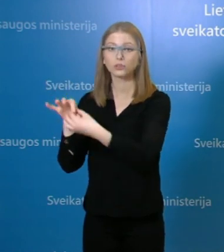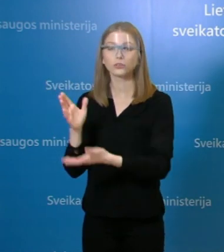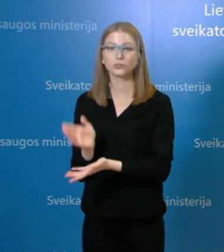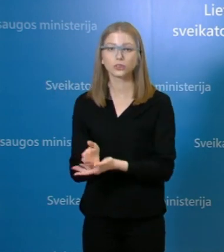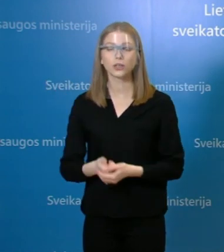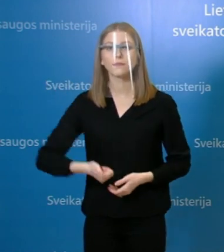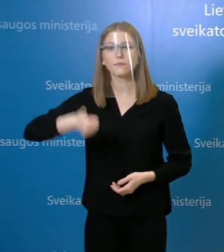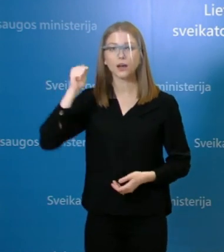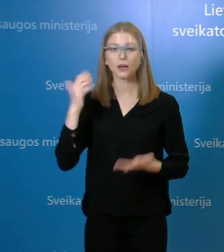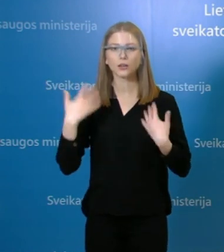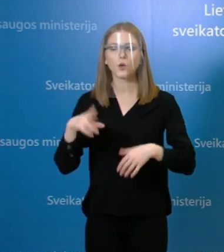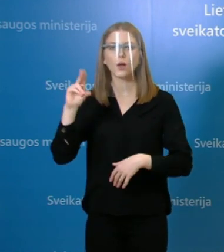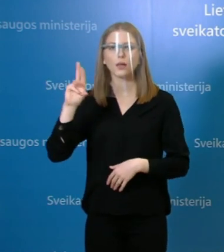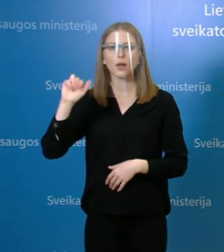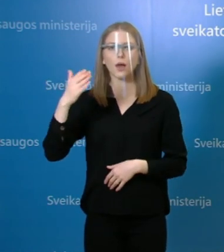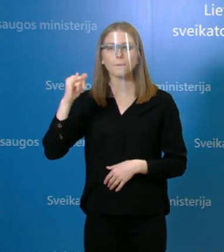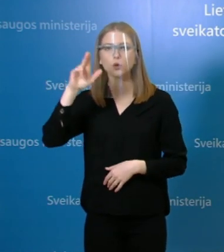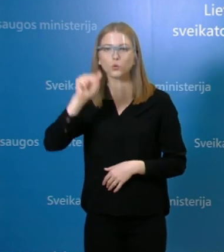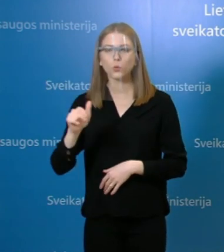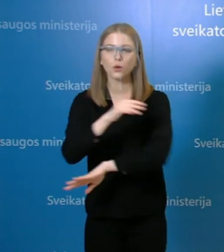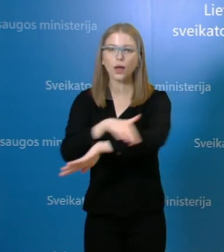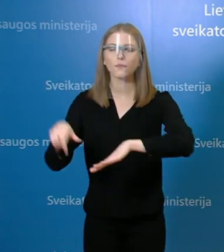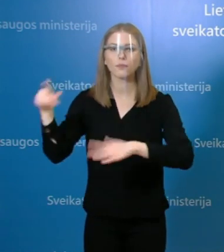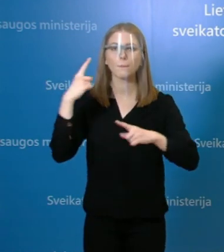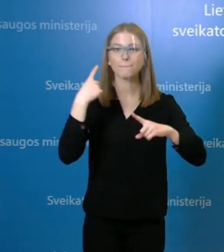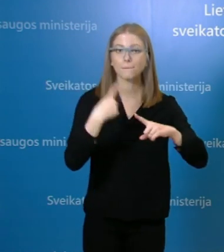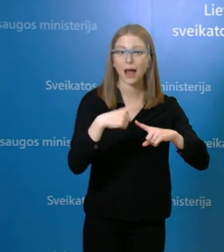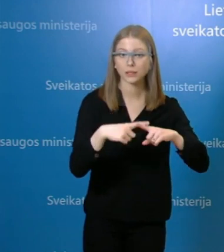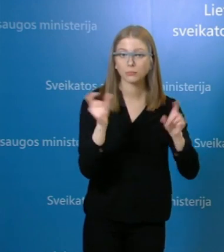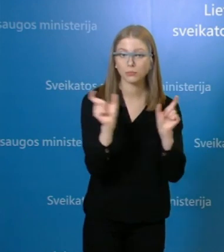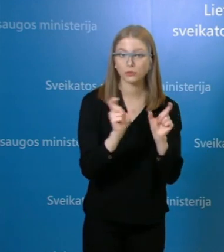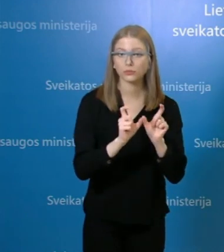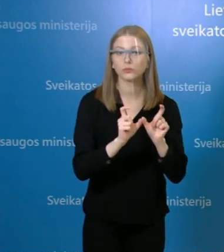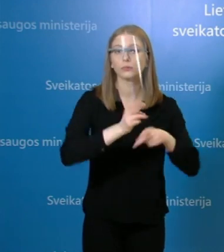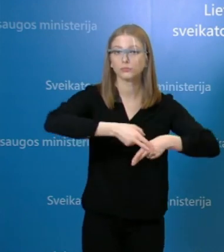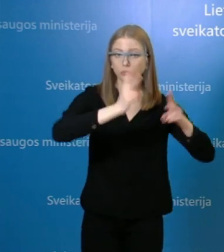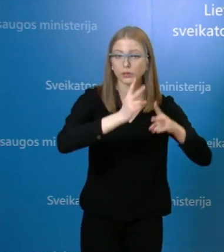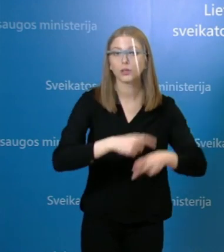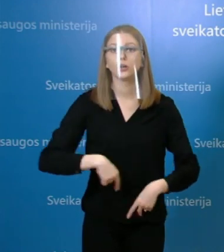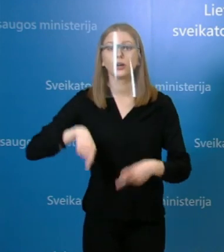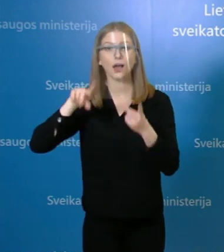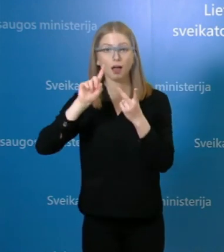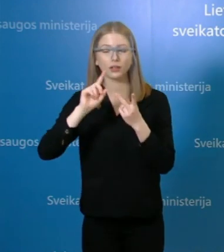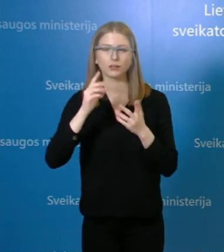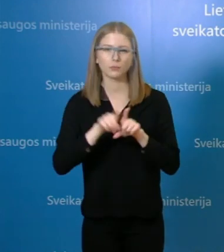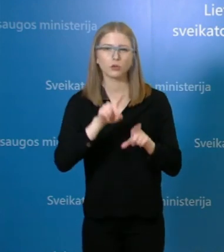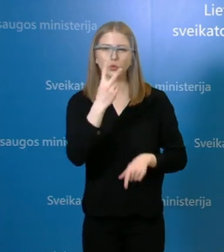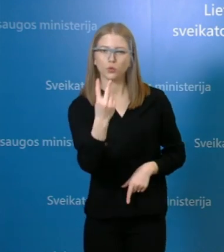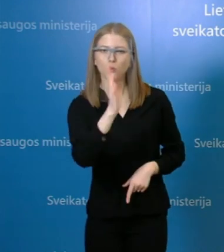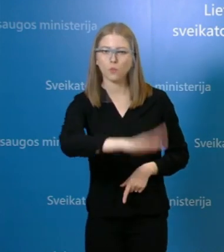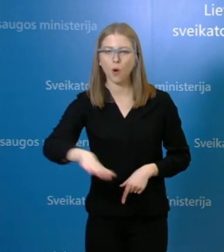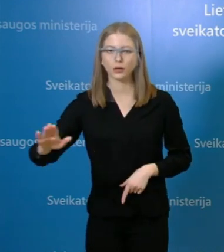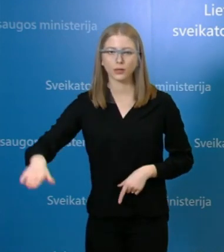keramikų gatvės maksimos darbuotojas, bei 2 mokslyviai. Taip pat vienas per vakardieną